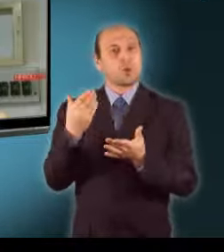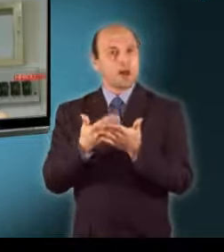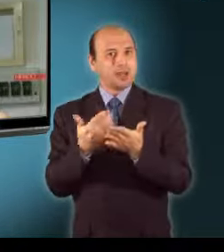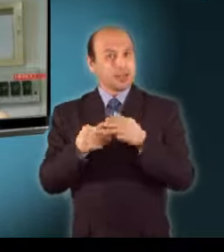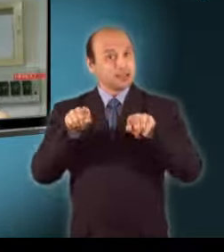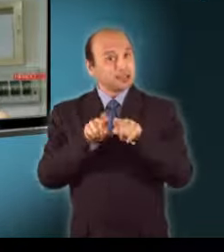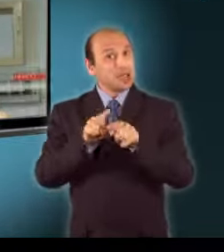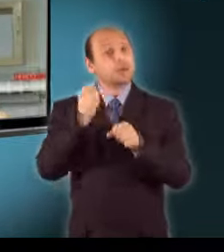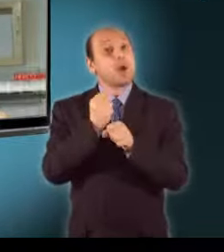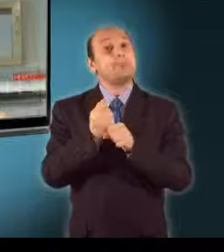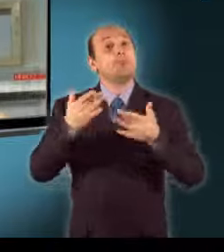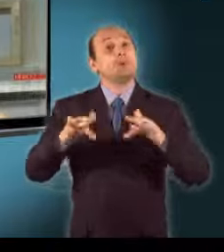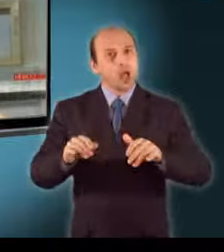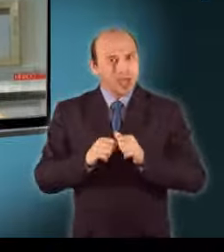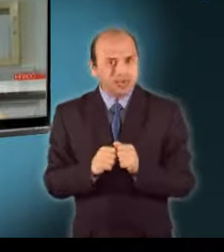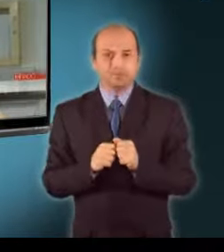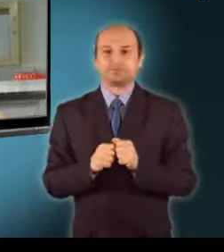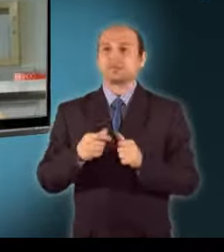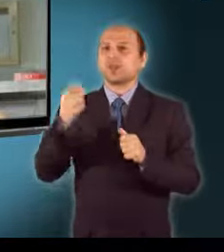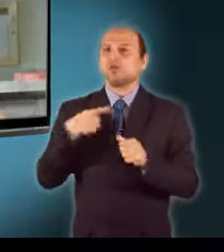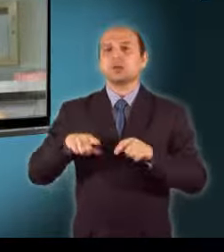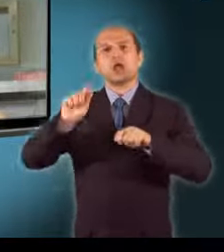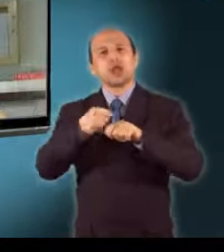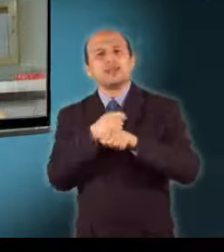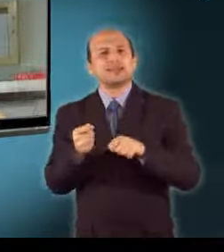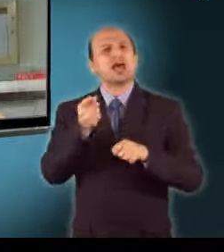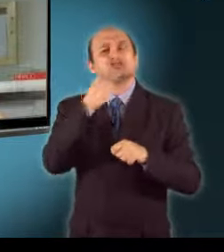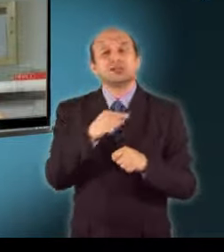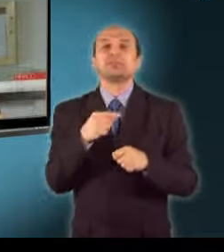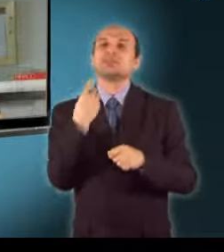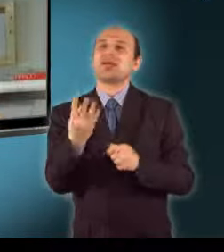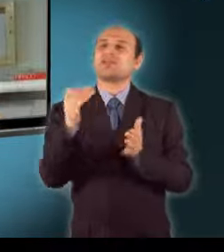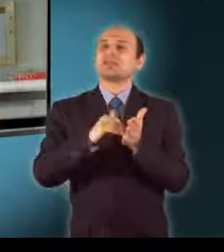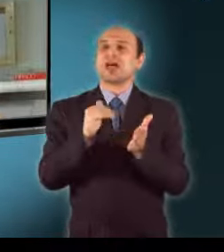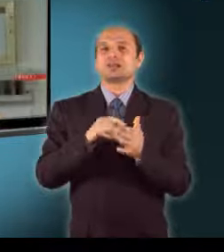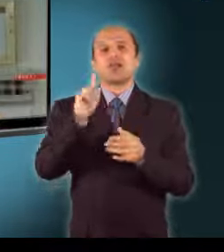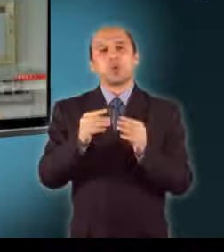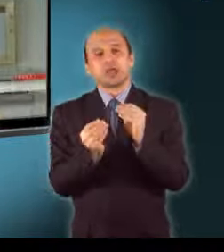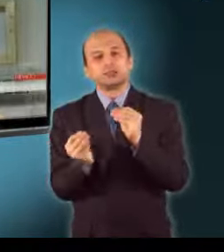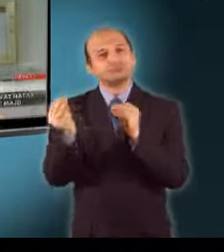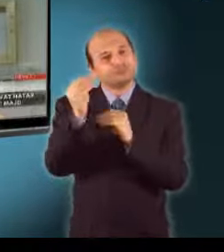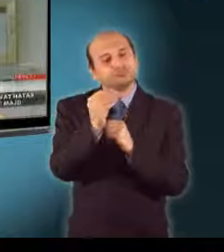Egy előre sorolásra került sor, ami azt jelentett, hogy kb. 40 ezer forint plusz jövedelemmel